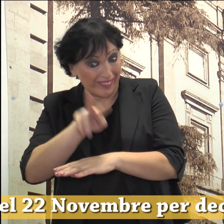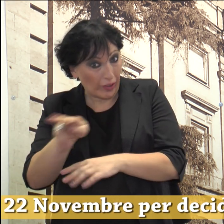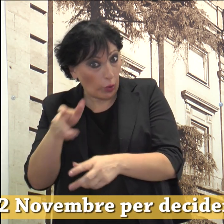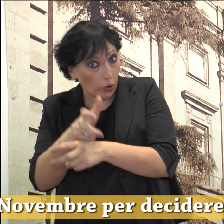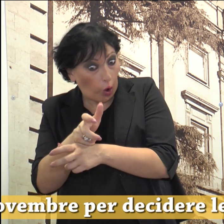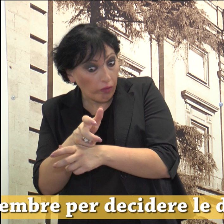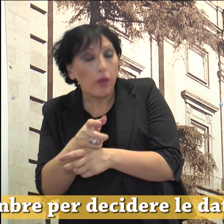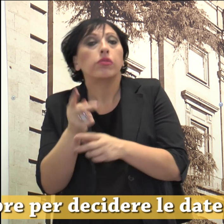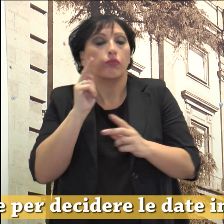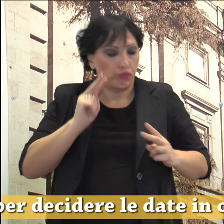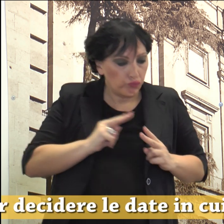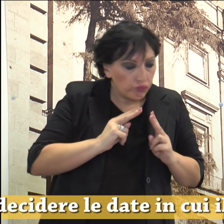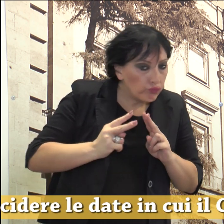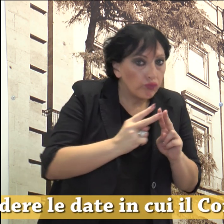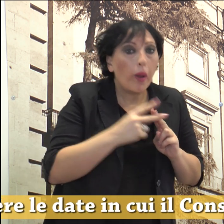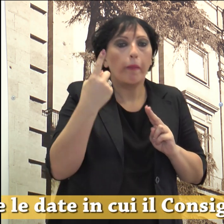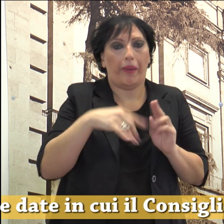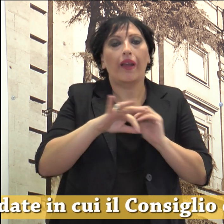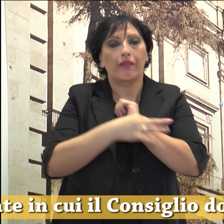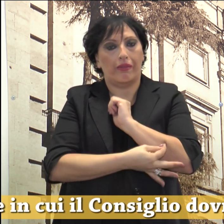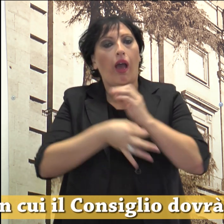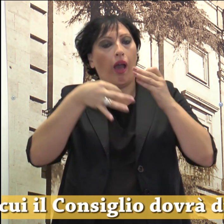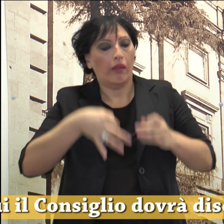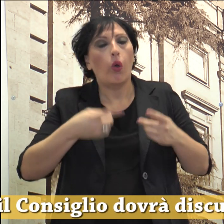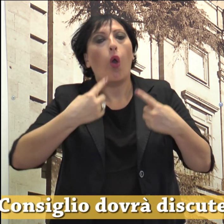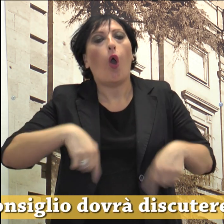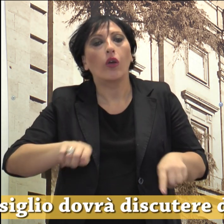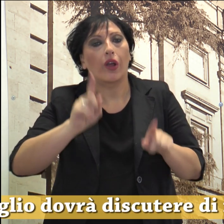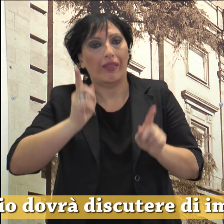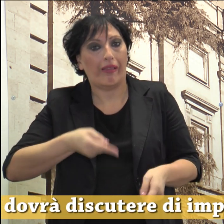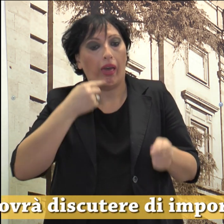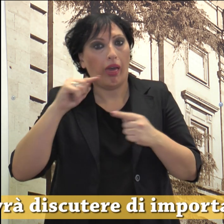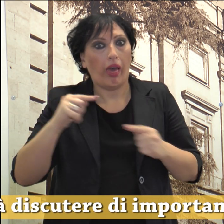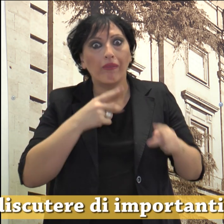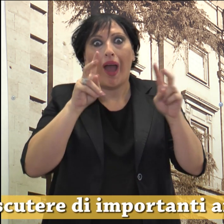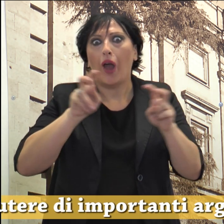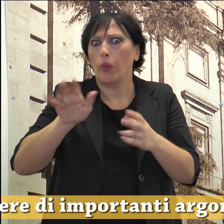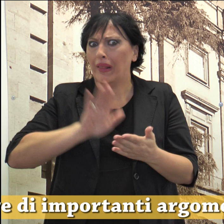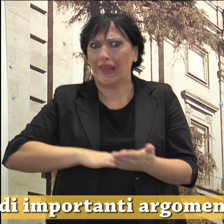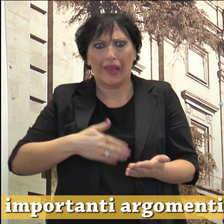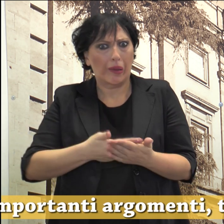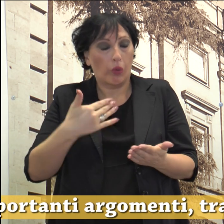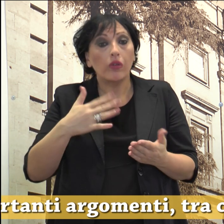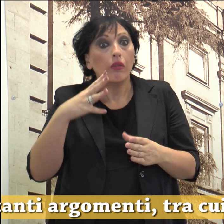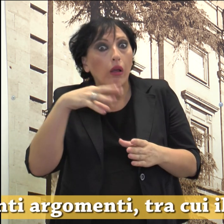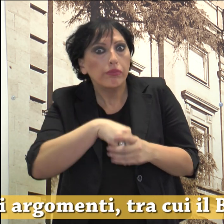per decidere le date in cui il Consiglio dovrà discutere di importanti argomenti tra cui il bilancio